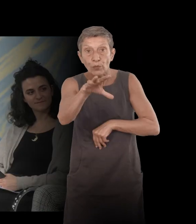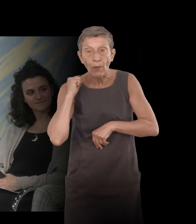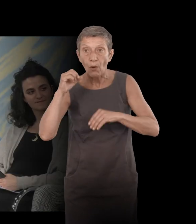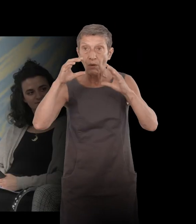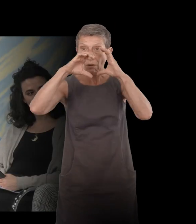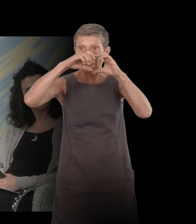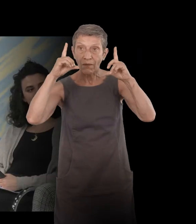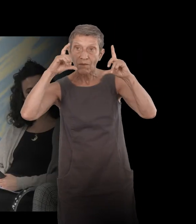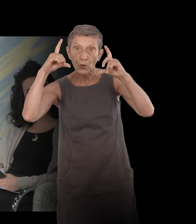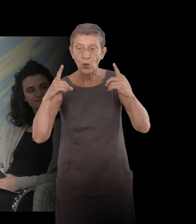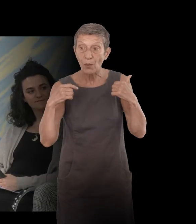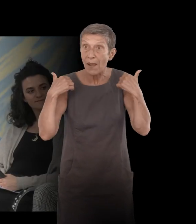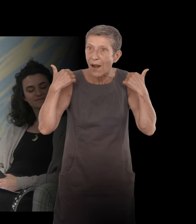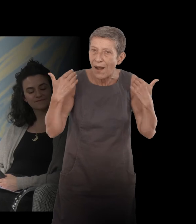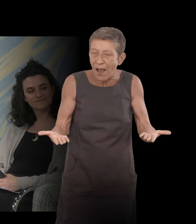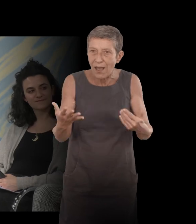fait regarder avec beaucoup plus d'acuité les autres